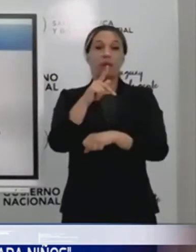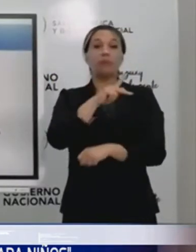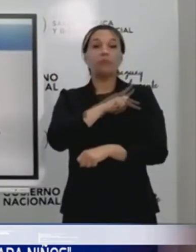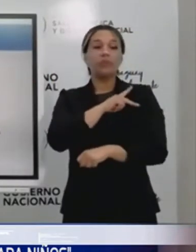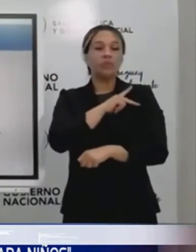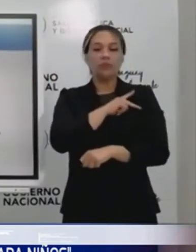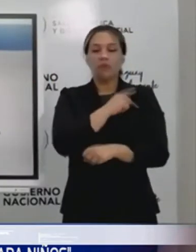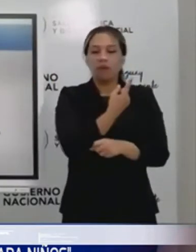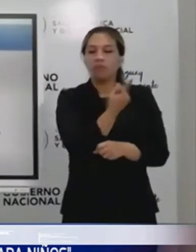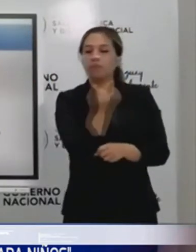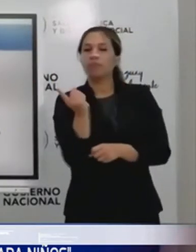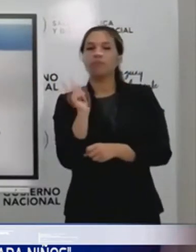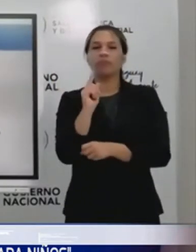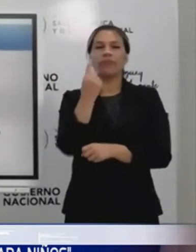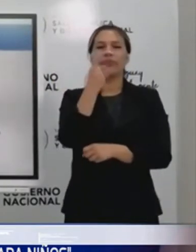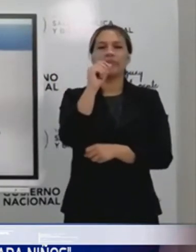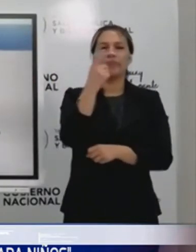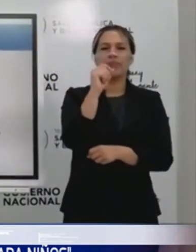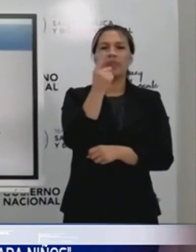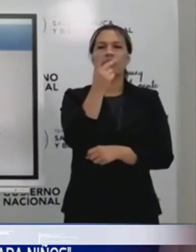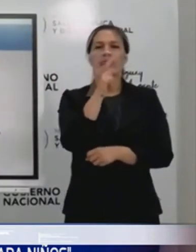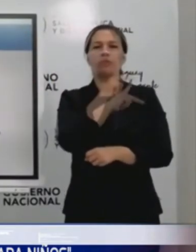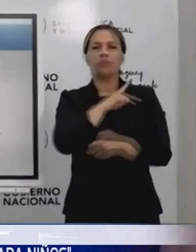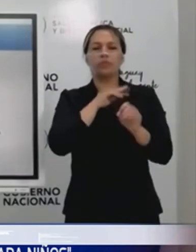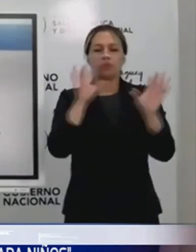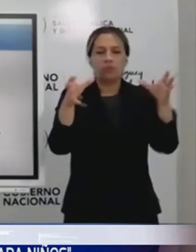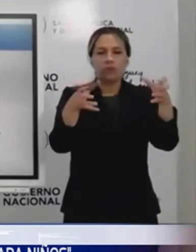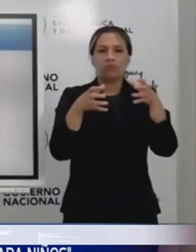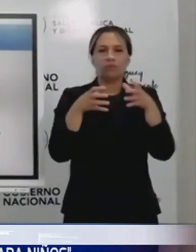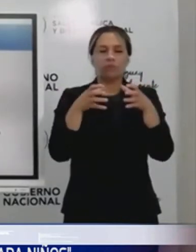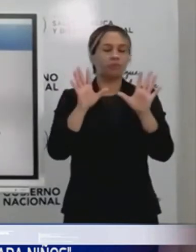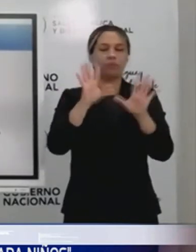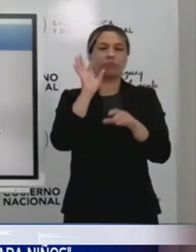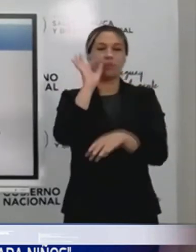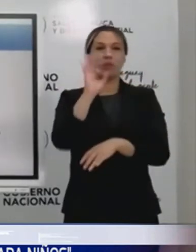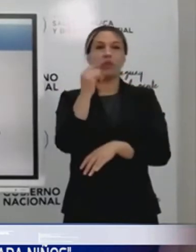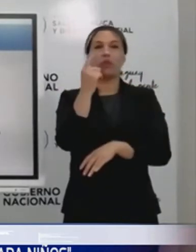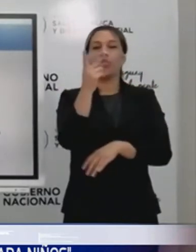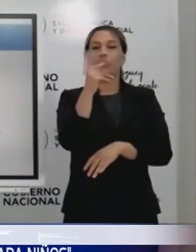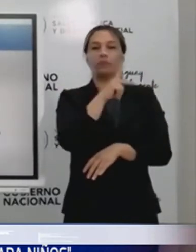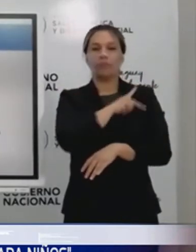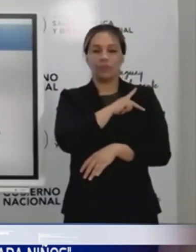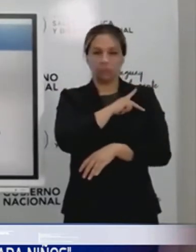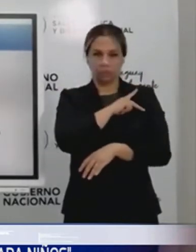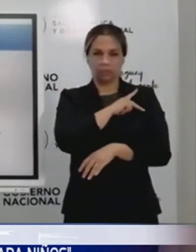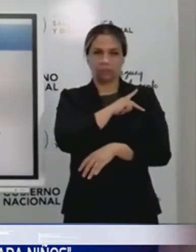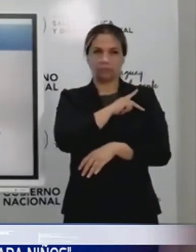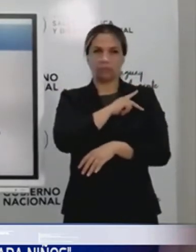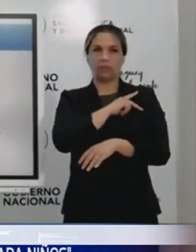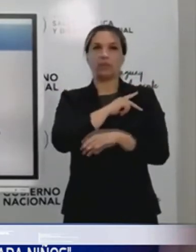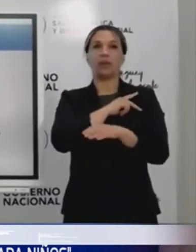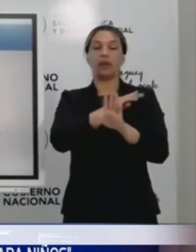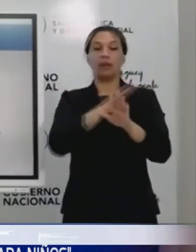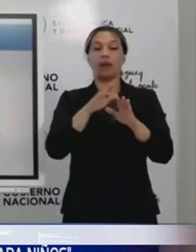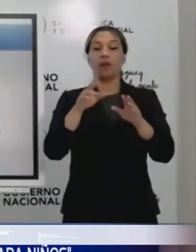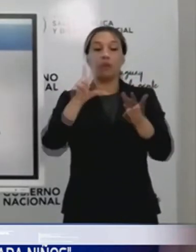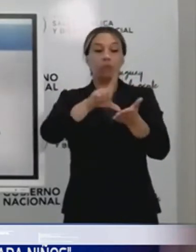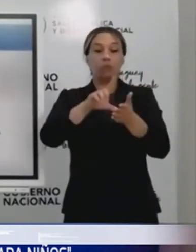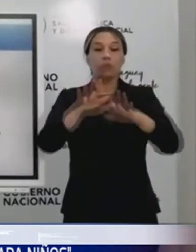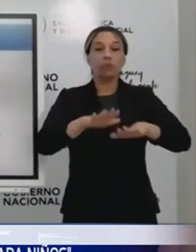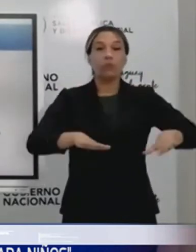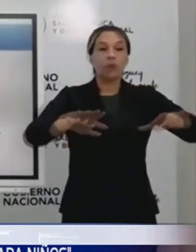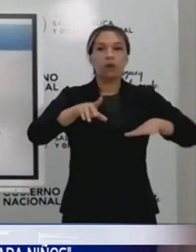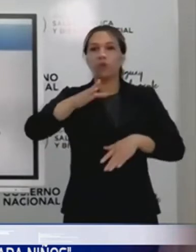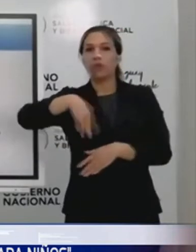diez y doce. No vamos a reunir, perdón, diez y doce, ¿verdad? Con respecto al espacio. ¿Vamos a reunirnos adentro de la